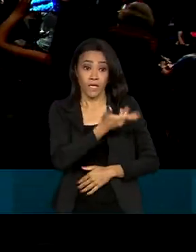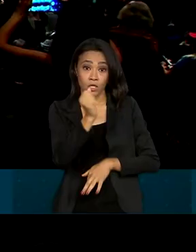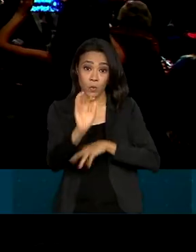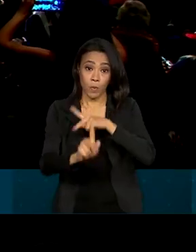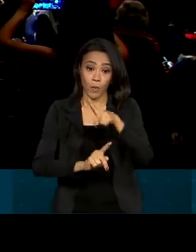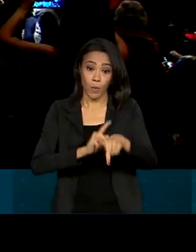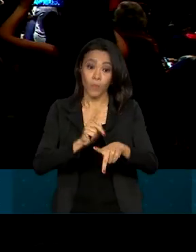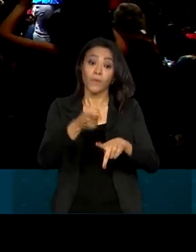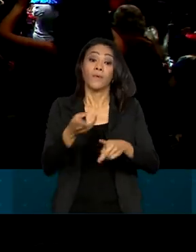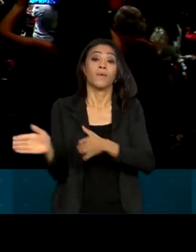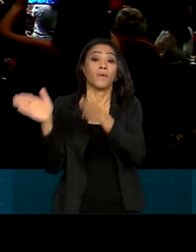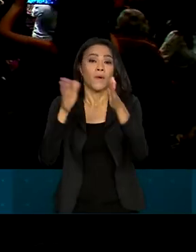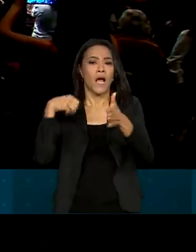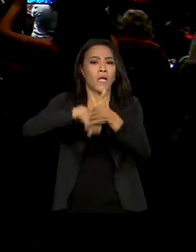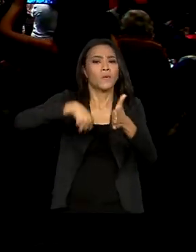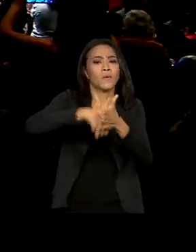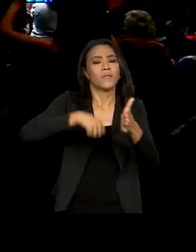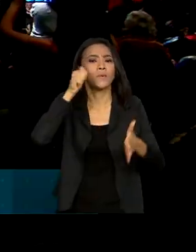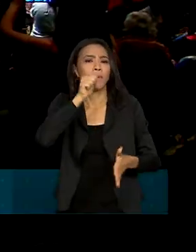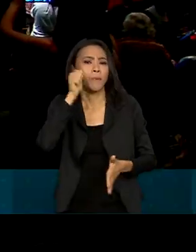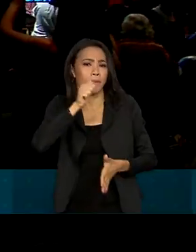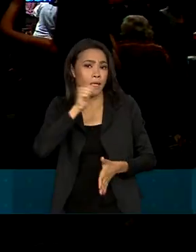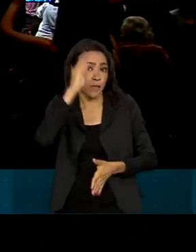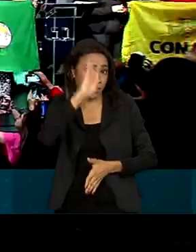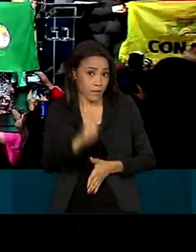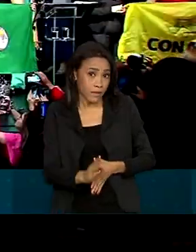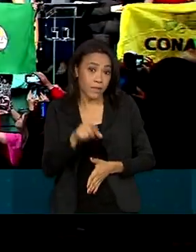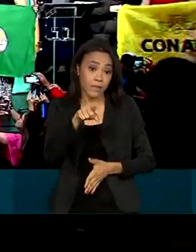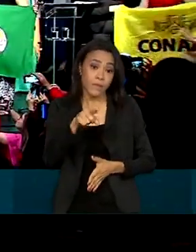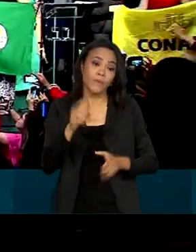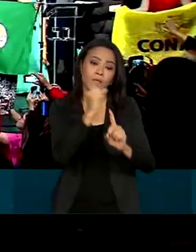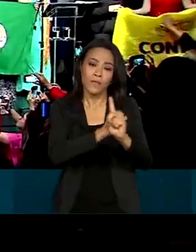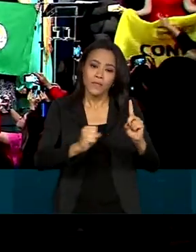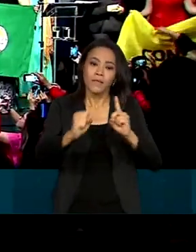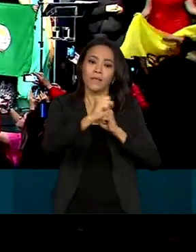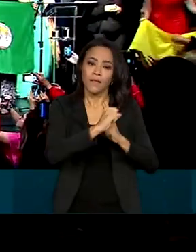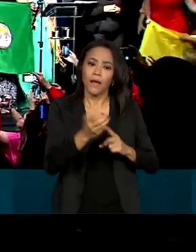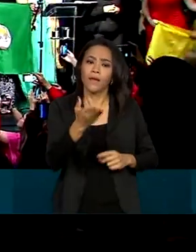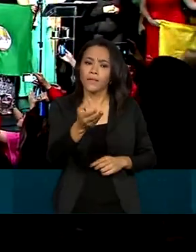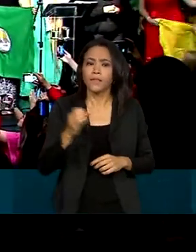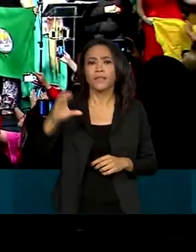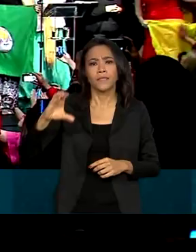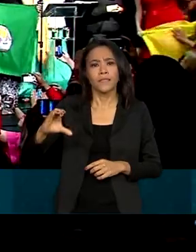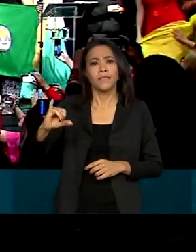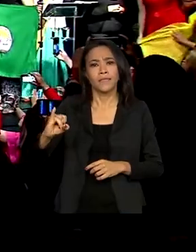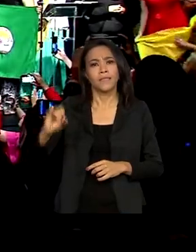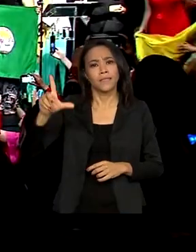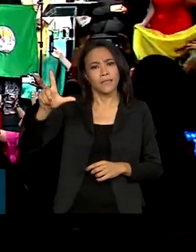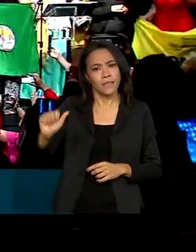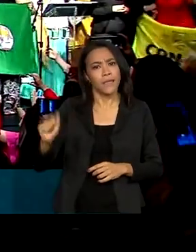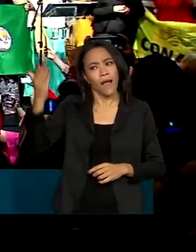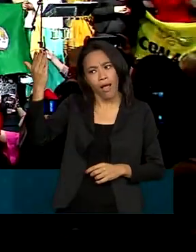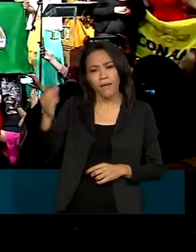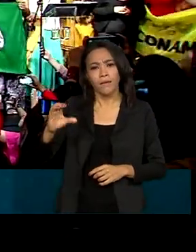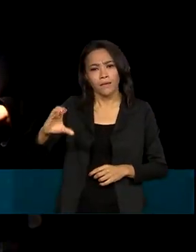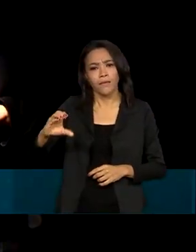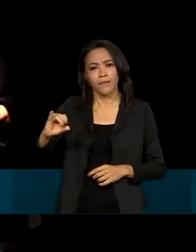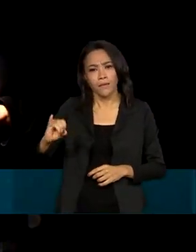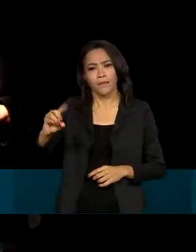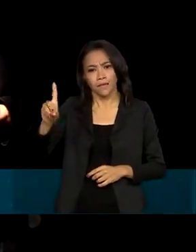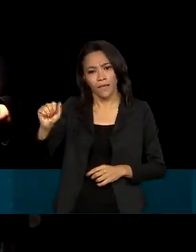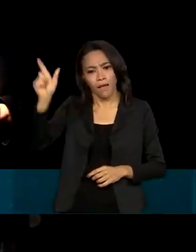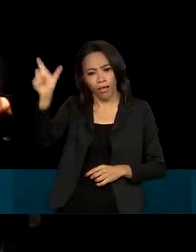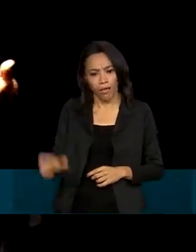A luta da mulher brasileira na sociedade deu tom a cerimônia em que Cida Gonçalves assumiu o Ministério das Mulheres.